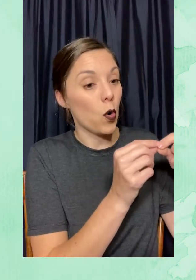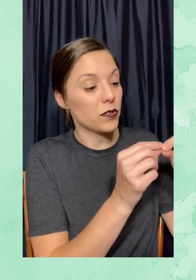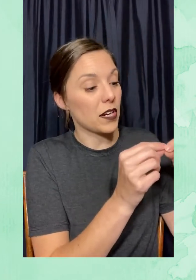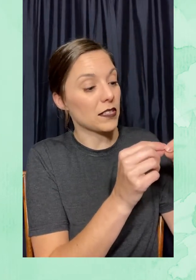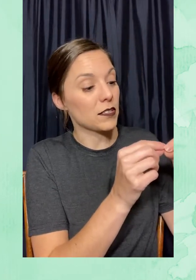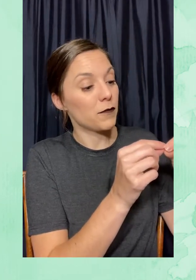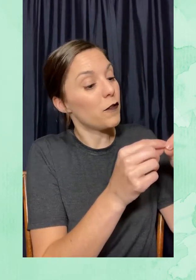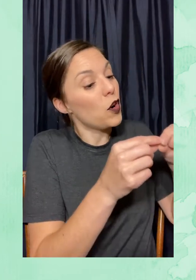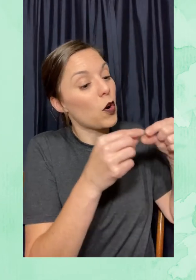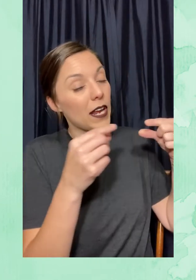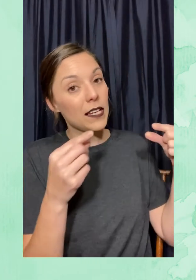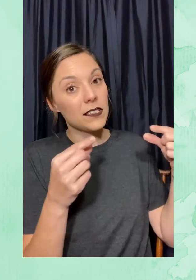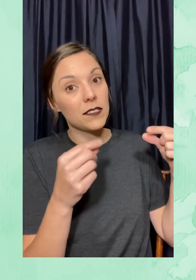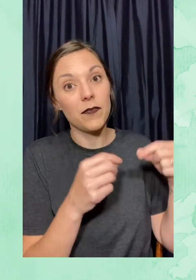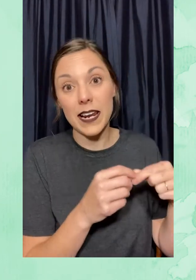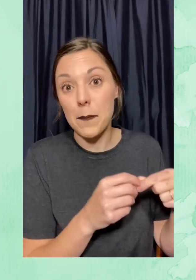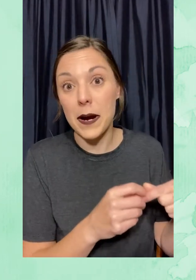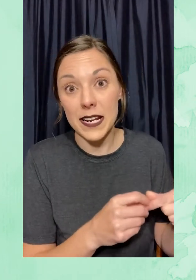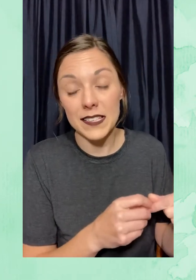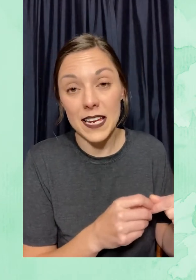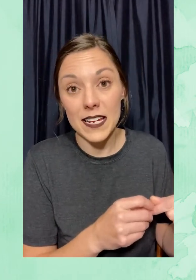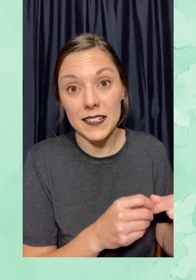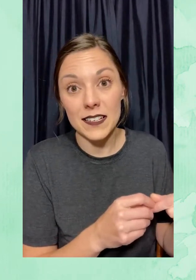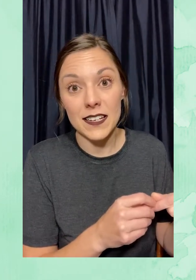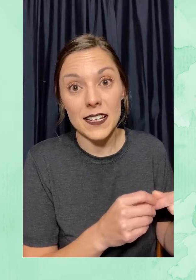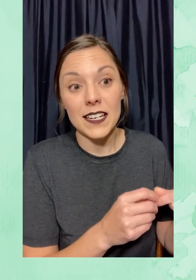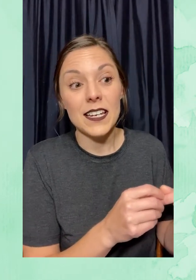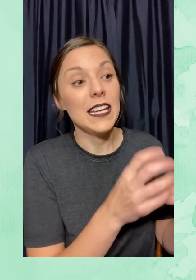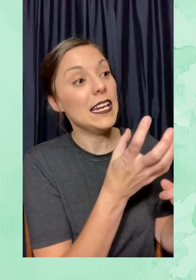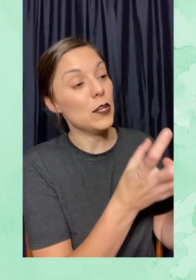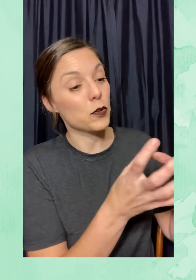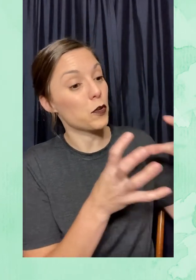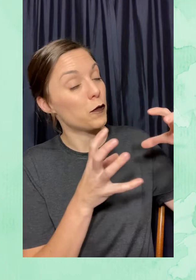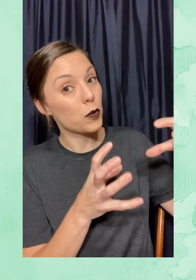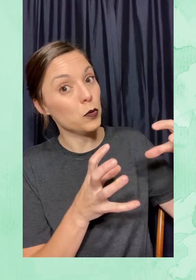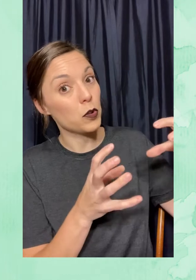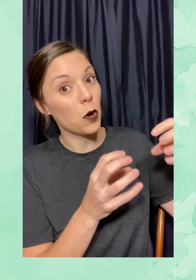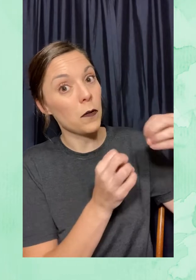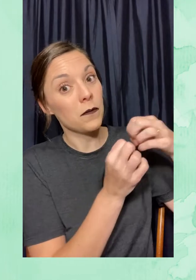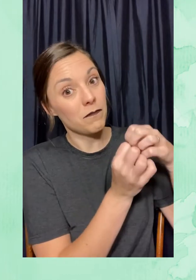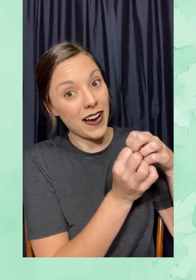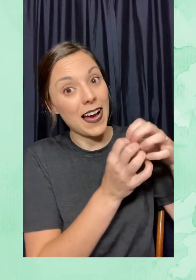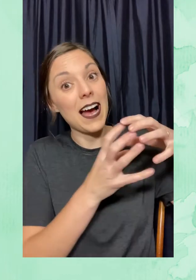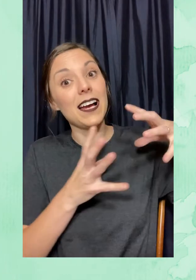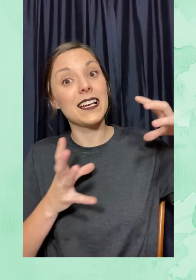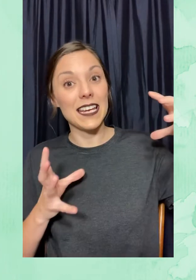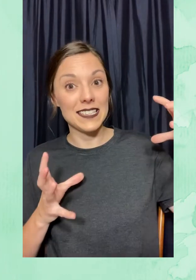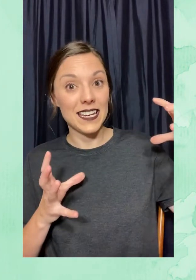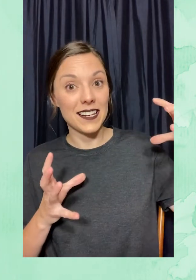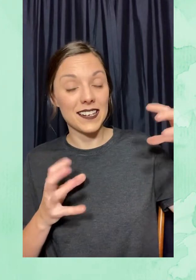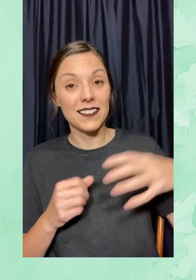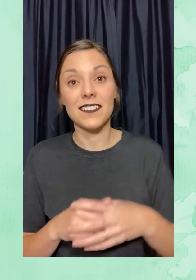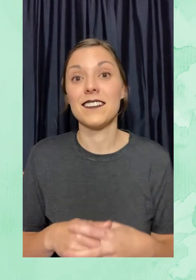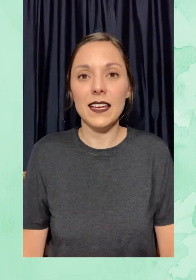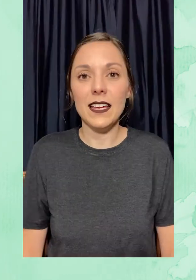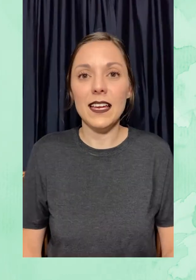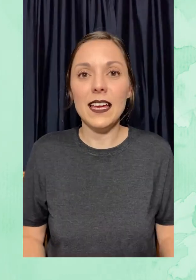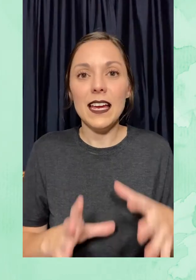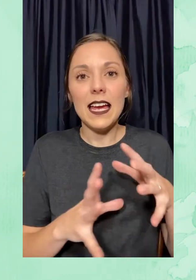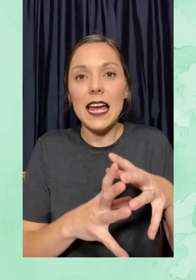otras flores van a aparecer y otro fruto va a crecer.